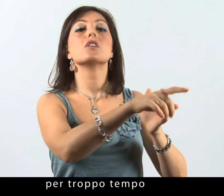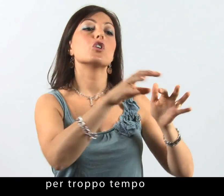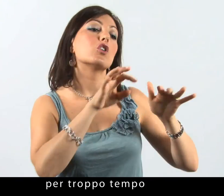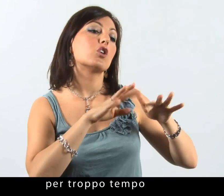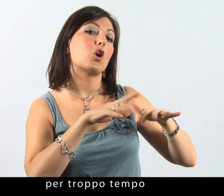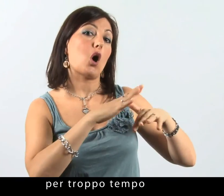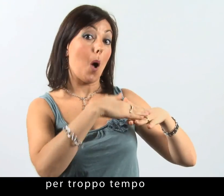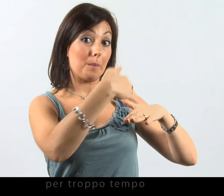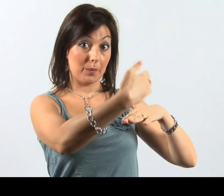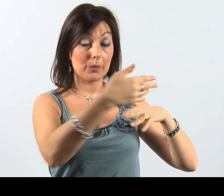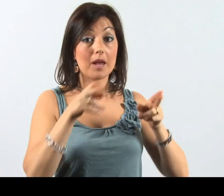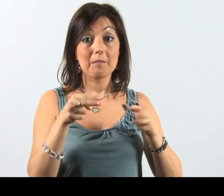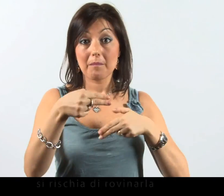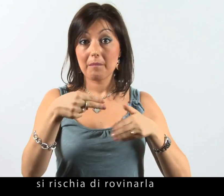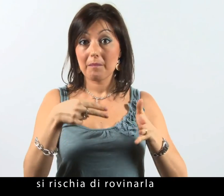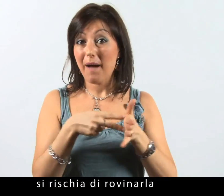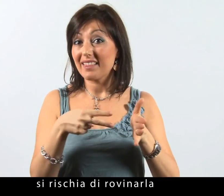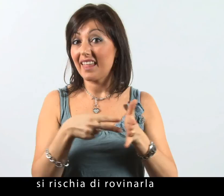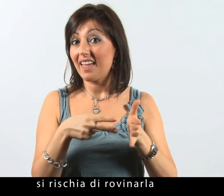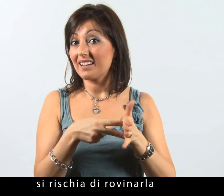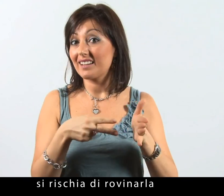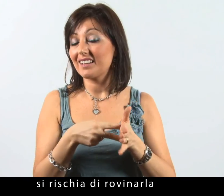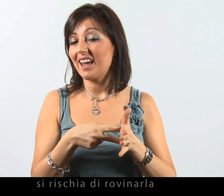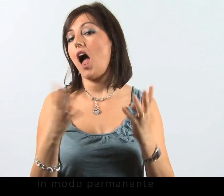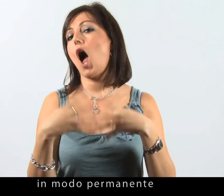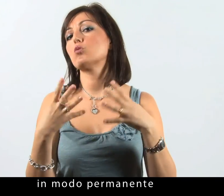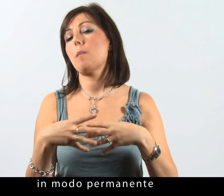tempo, si rischia di rovinarla in modo permanente.